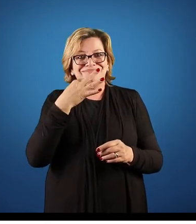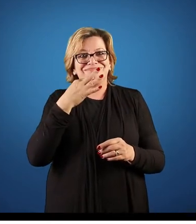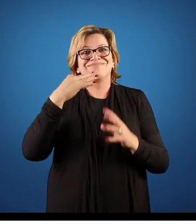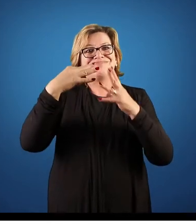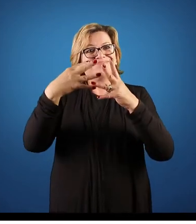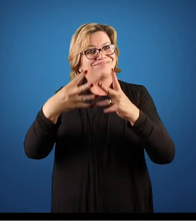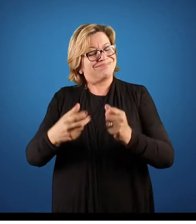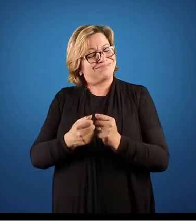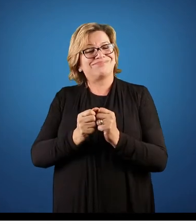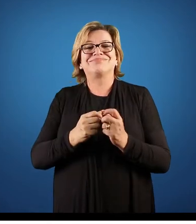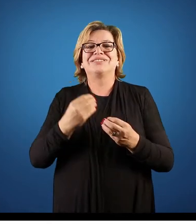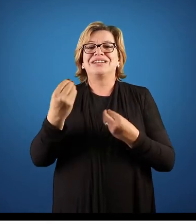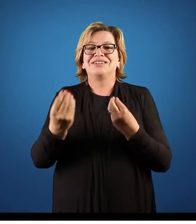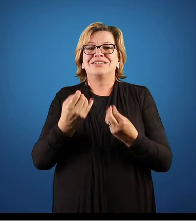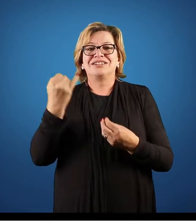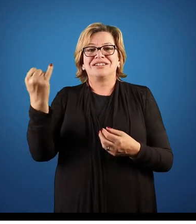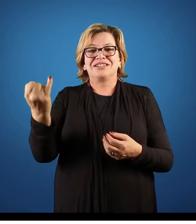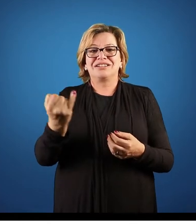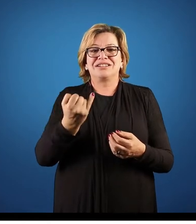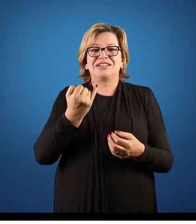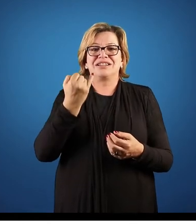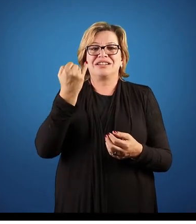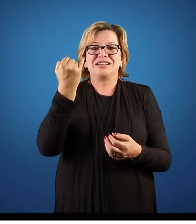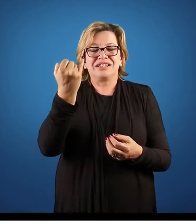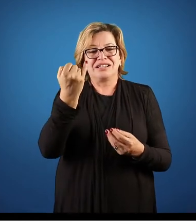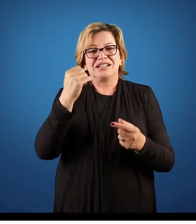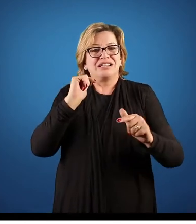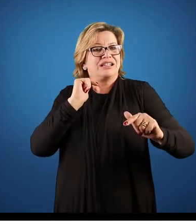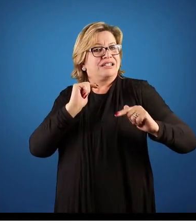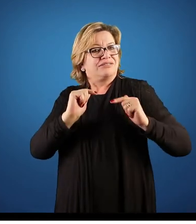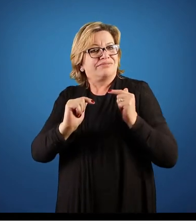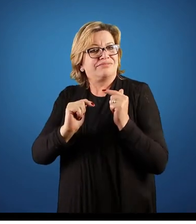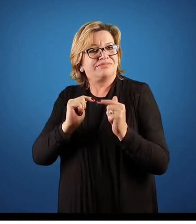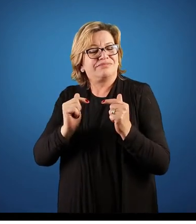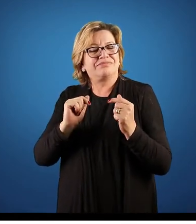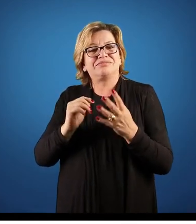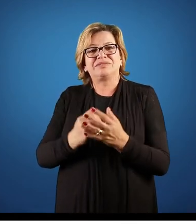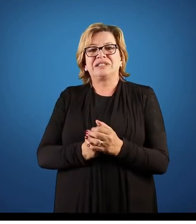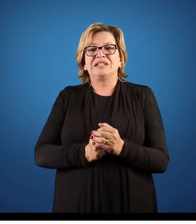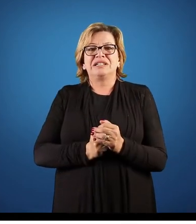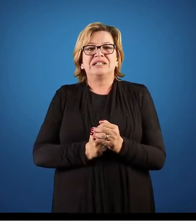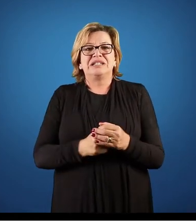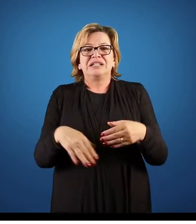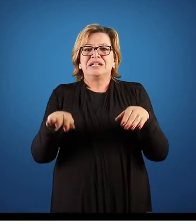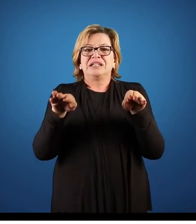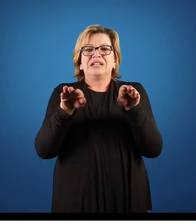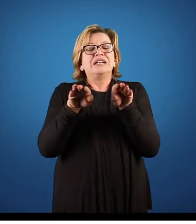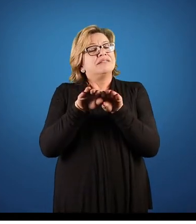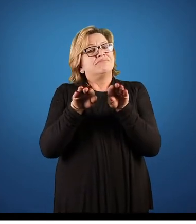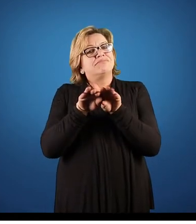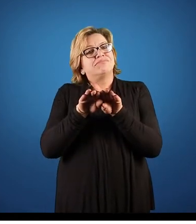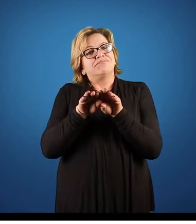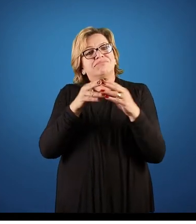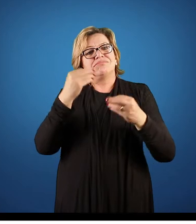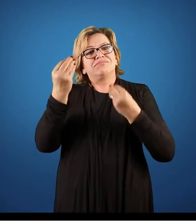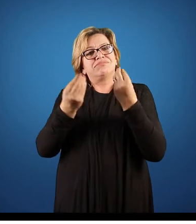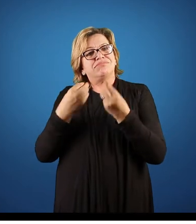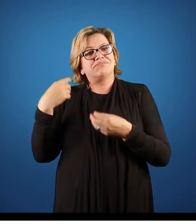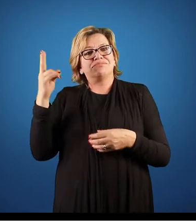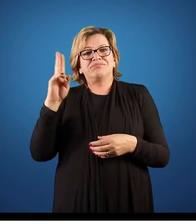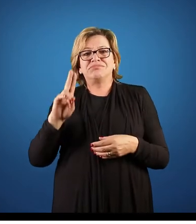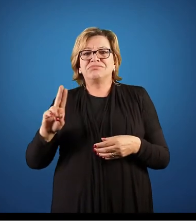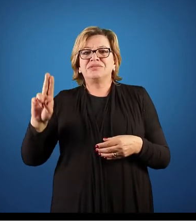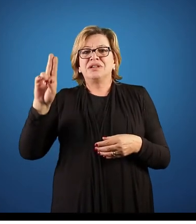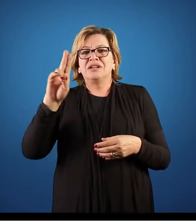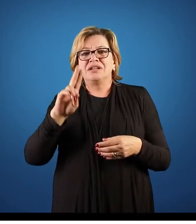com relação a isso. Então, é muito importante trabalhar com relação a isso. E também, nessa forma, a gente utiliza a